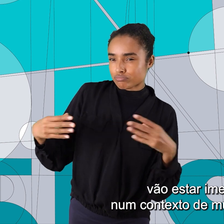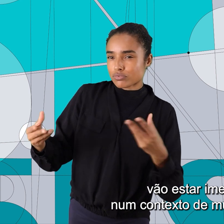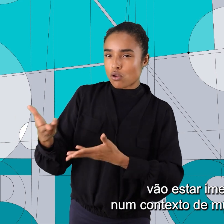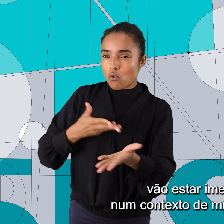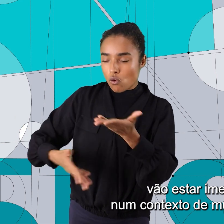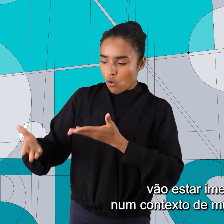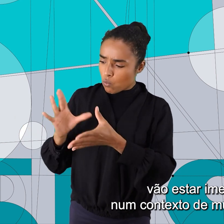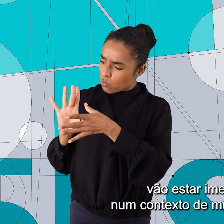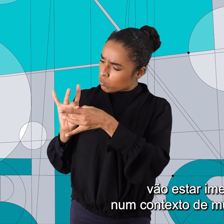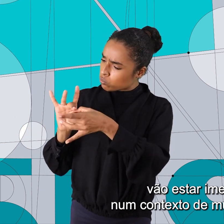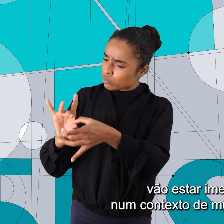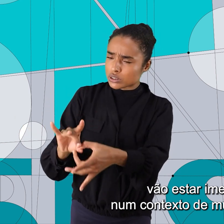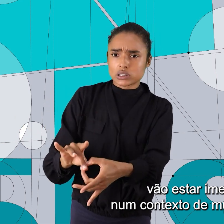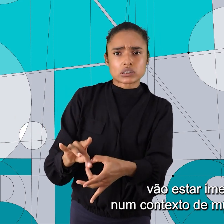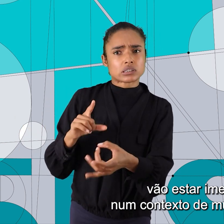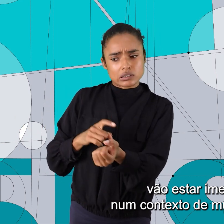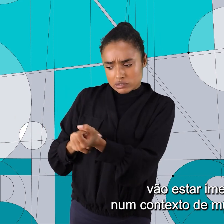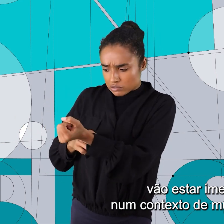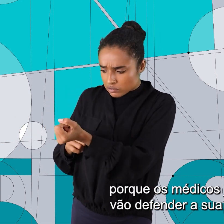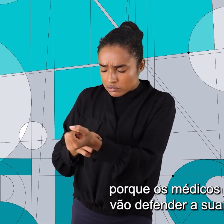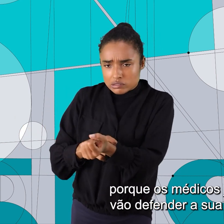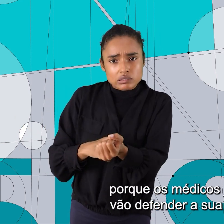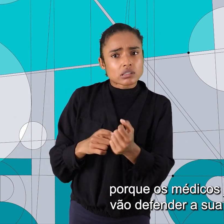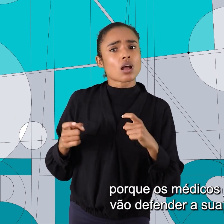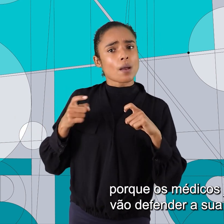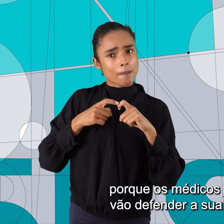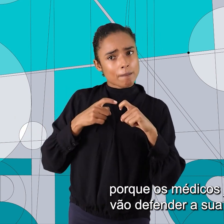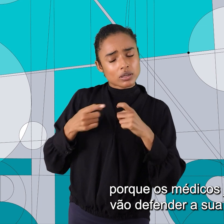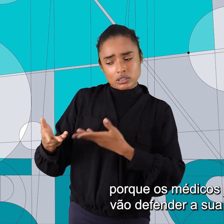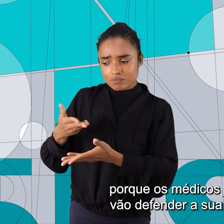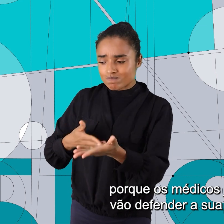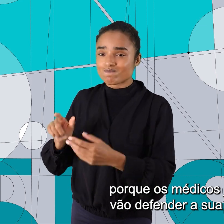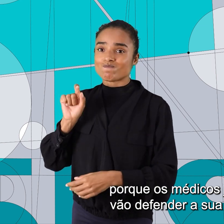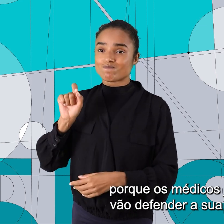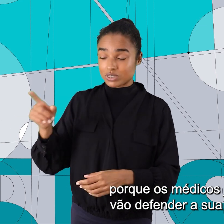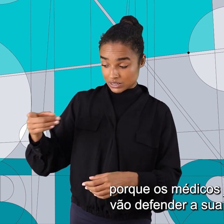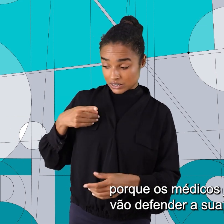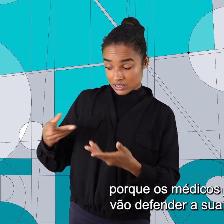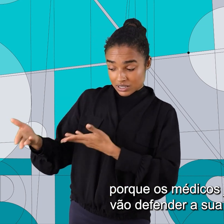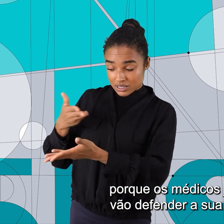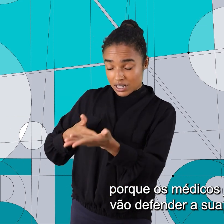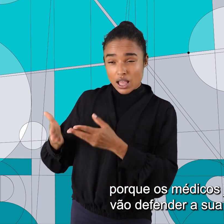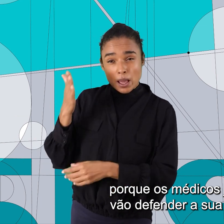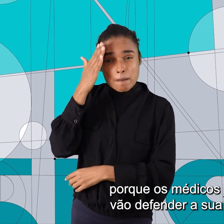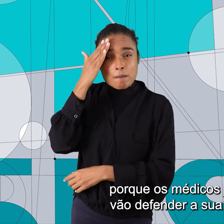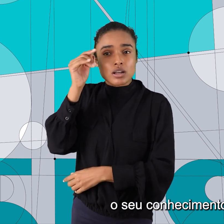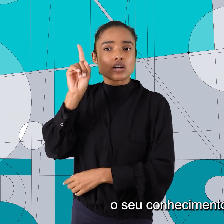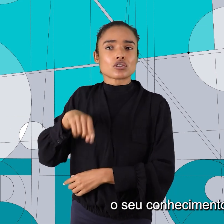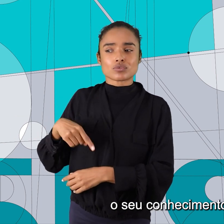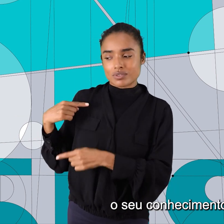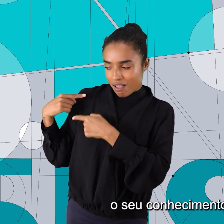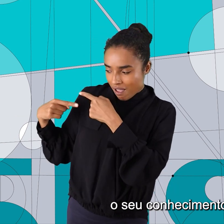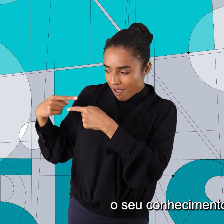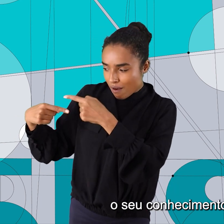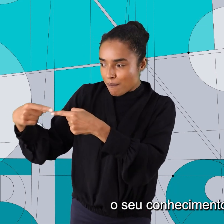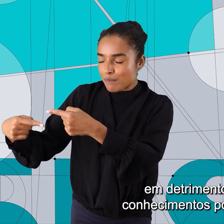estar imersos num contexto de muita tensão, porque os médicos, justamente, vão defender a sua sabedoria, o seu